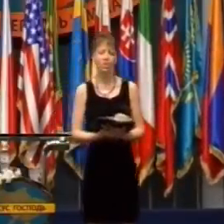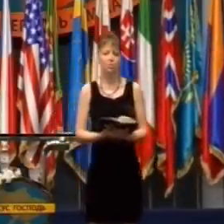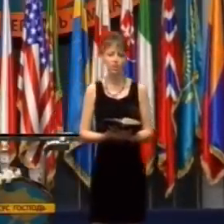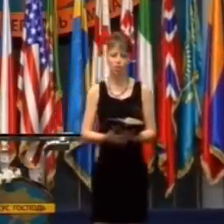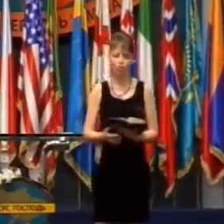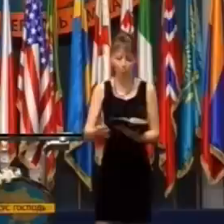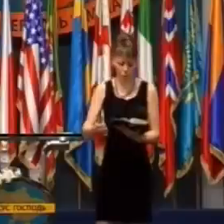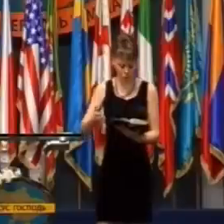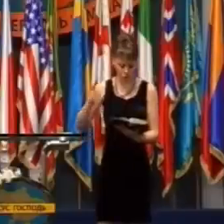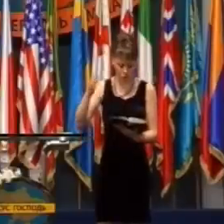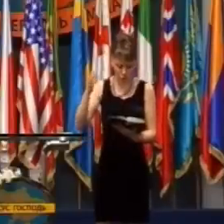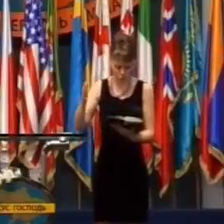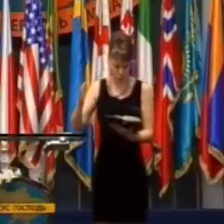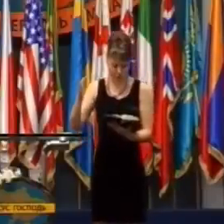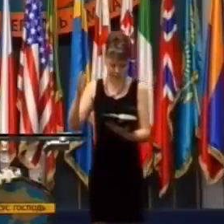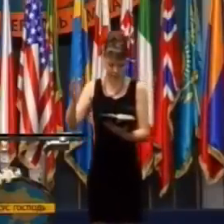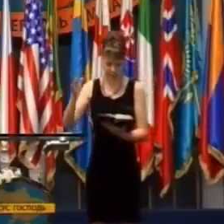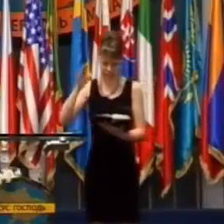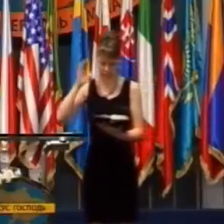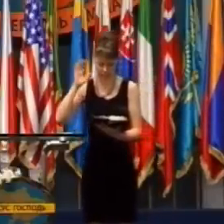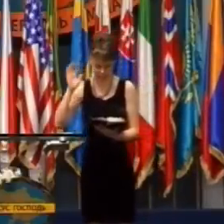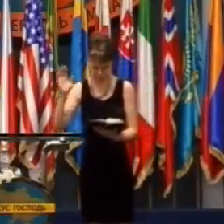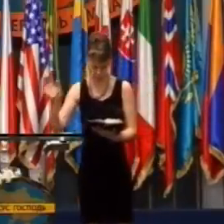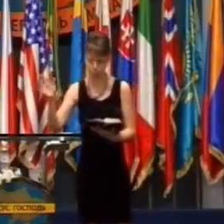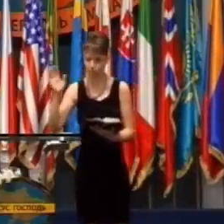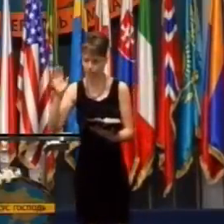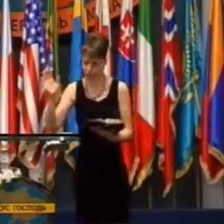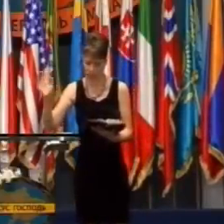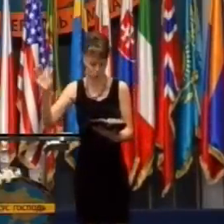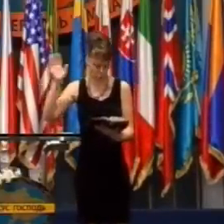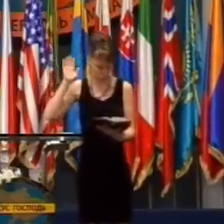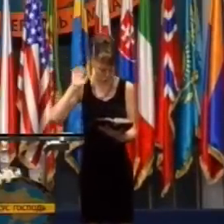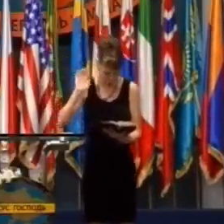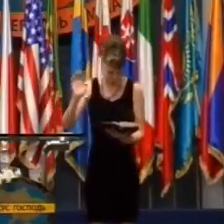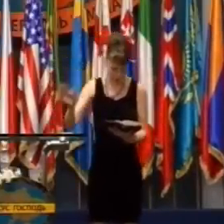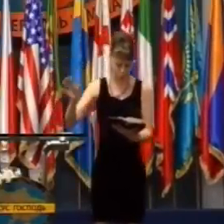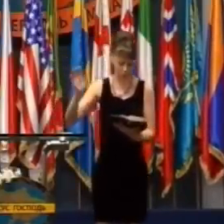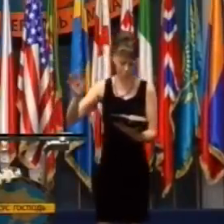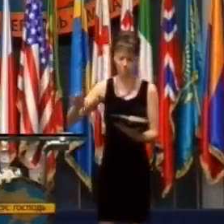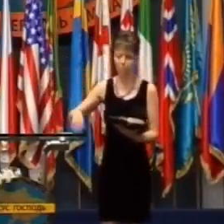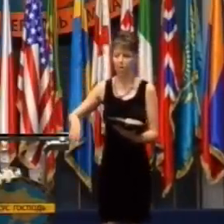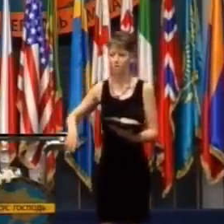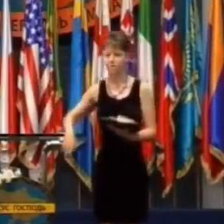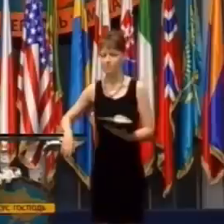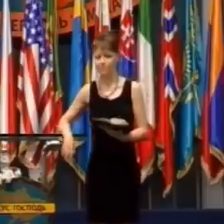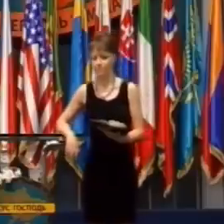Všimnite si, že Boh je schopný robiť o mnoho viac, ako prosíme alebo rozumieme.